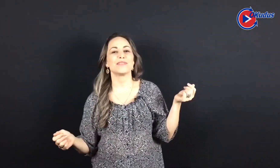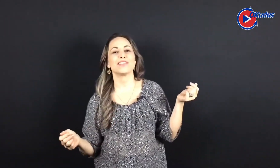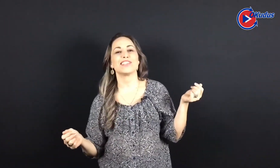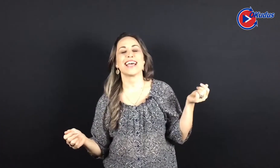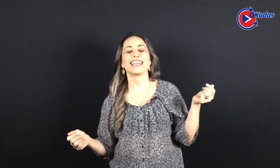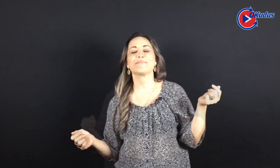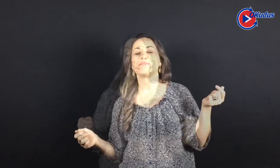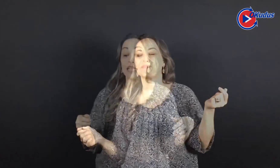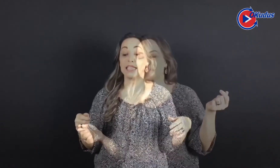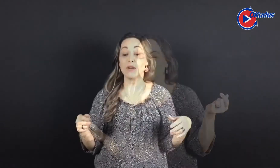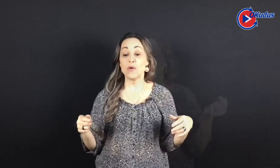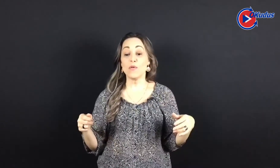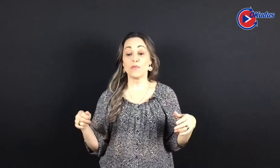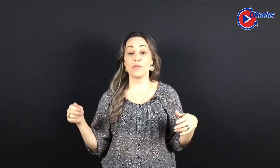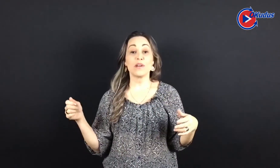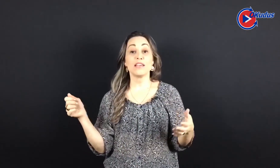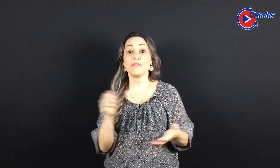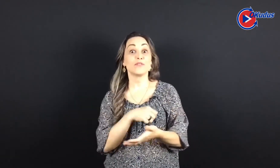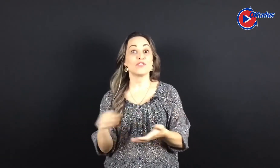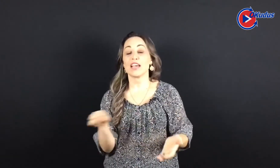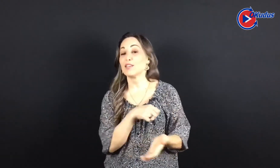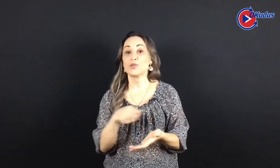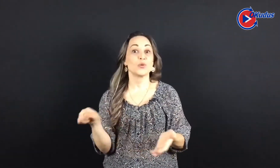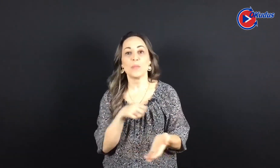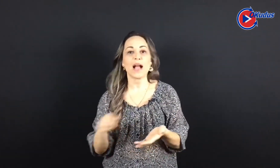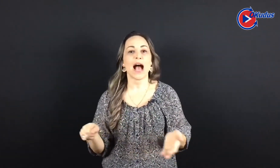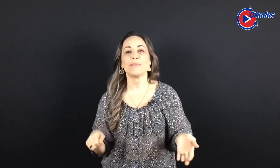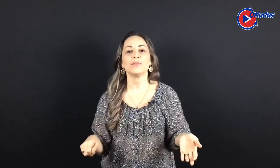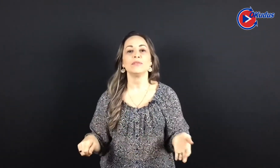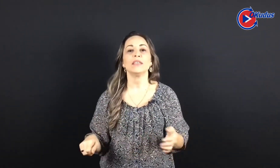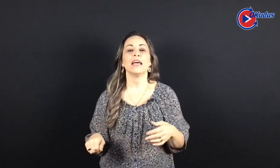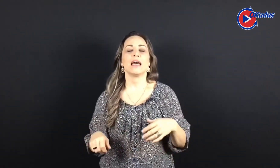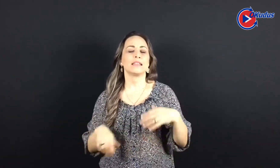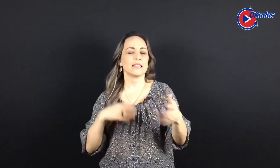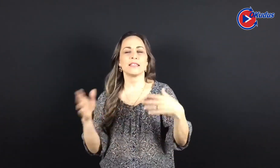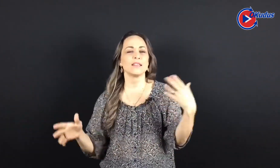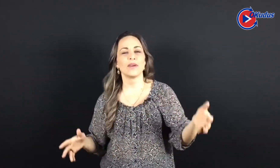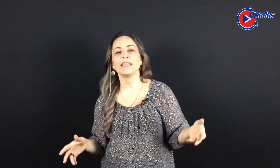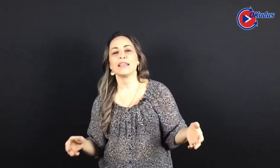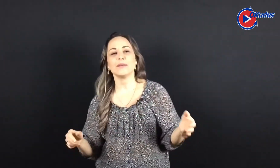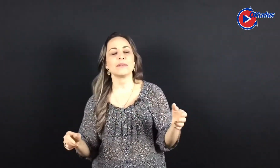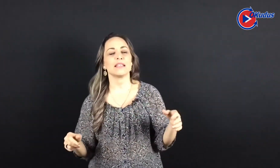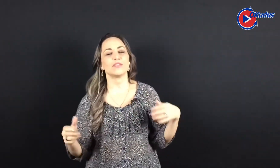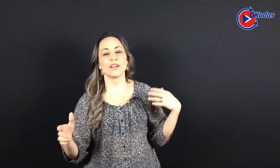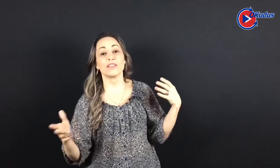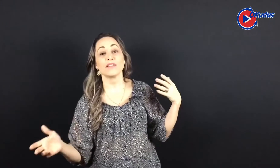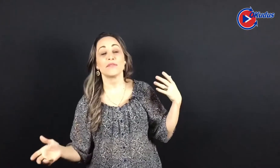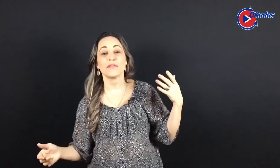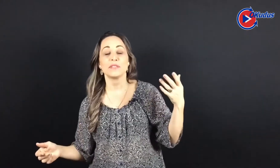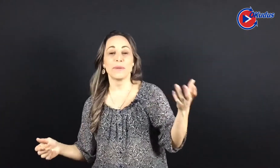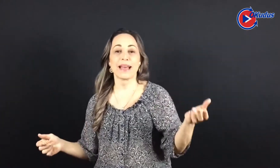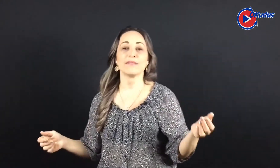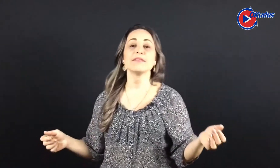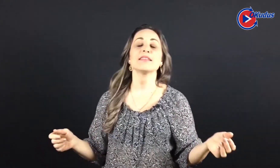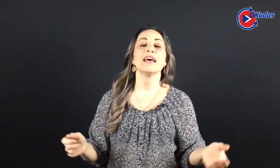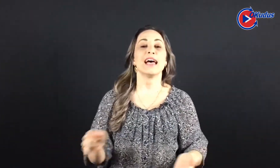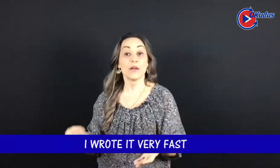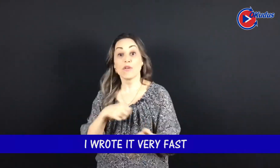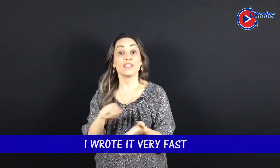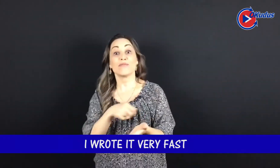folha de cheque. E eu fui e fiz o cheque super rápido, era 350 libras, pounds. And I wrote it